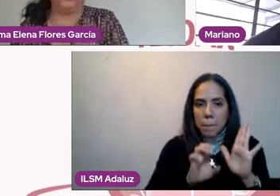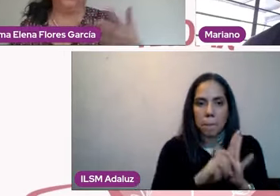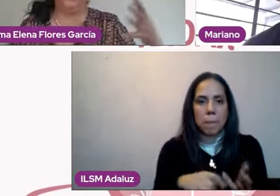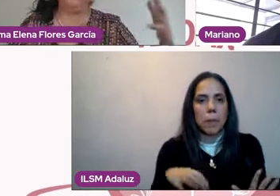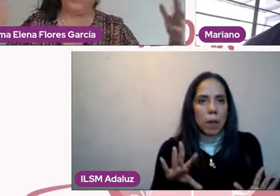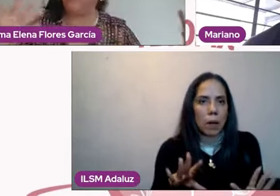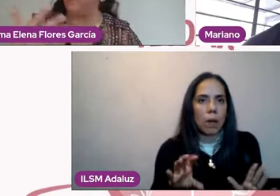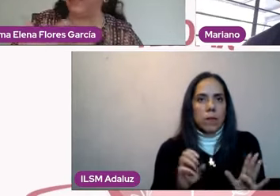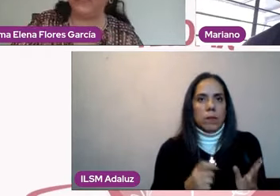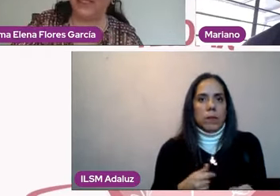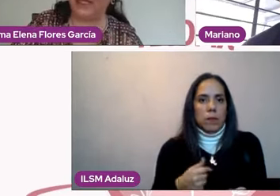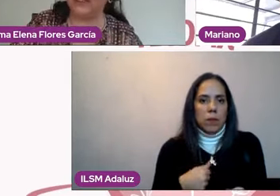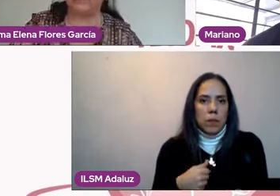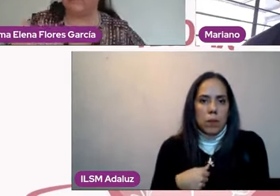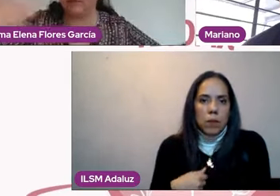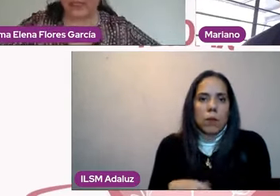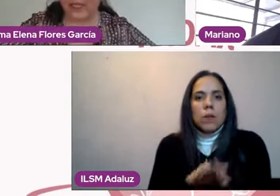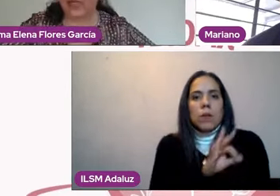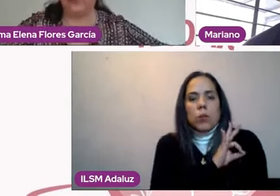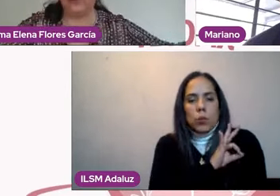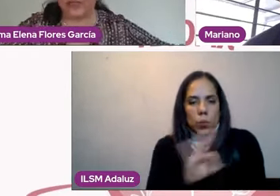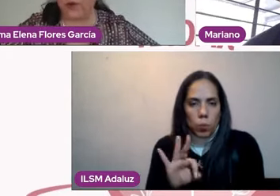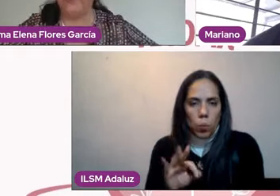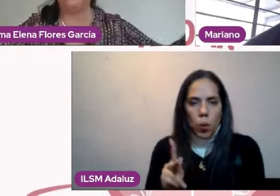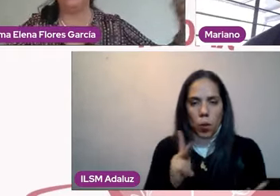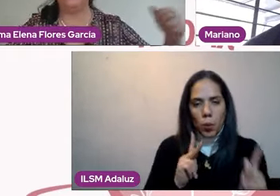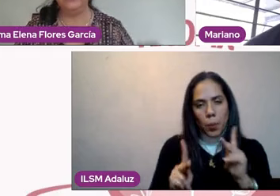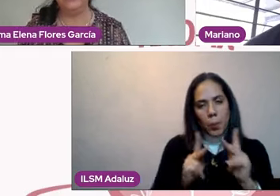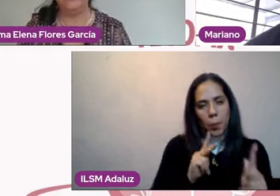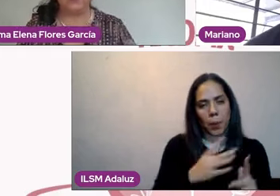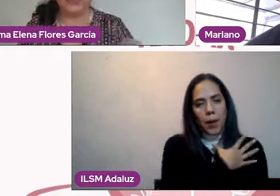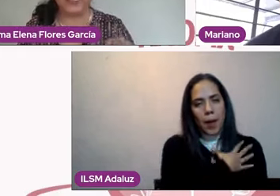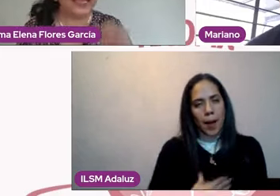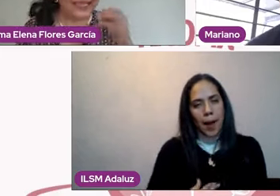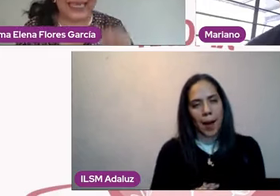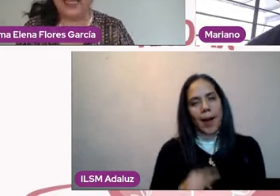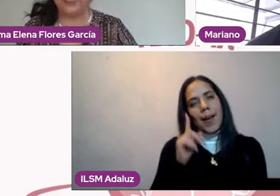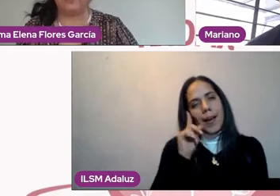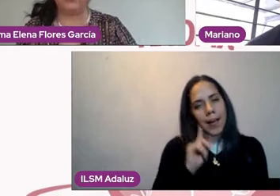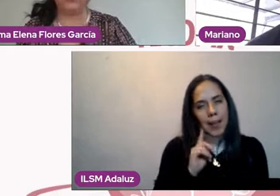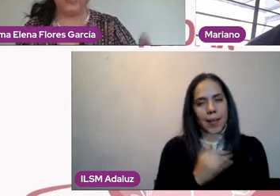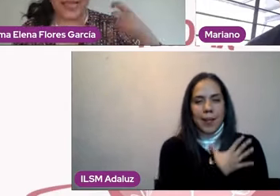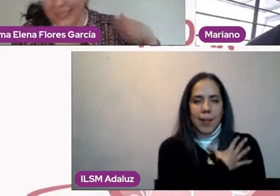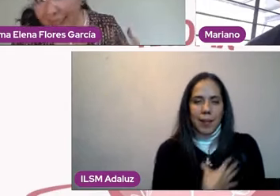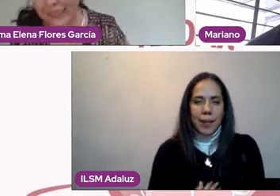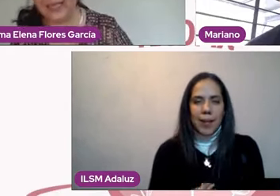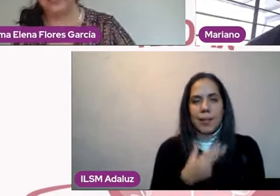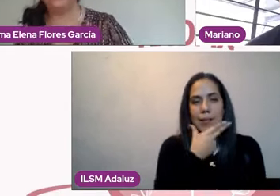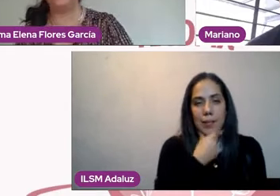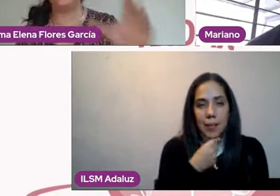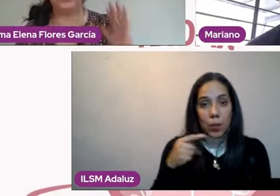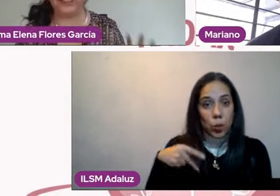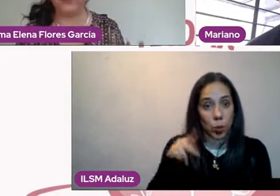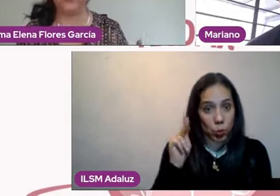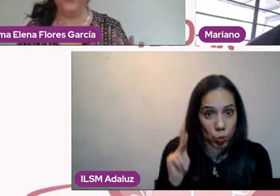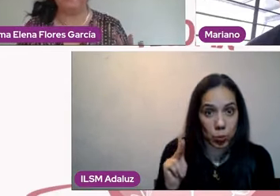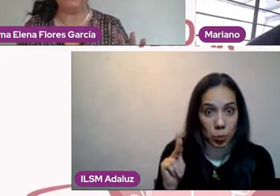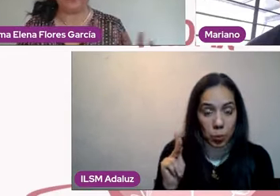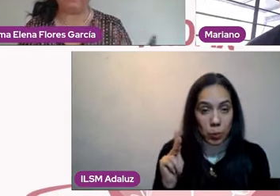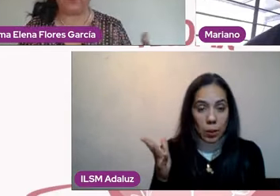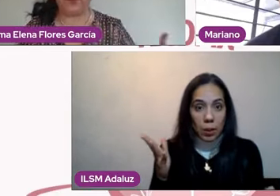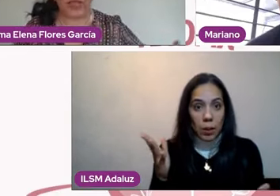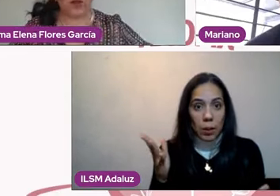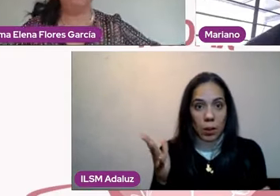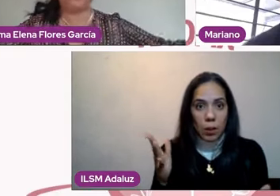mis hijos, ¿no? A mis seres cercanos más jóvenes, como decías, sin la minusvalía y sin el adultrocentrismo,